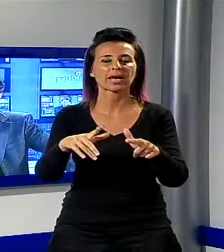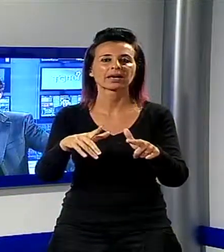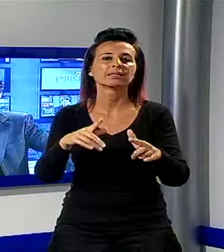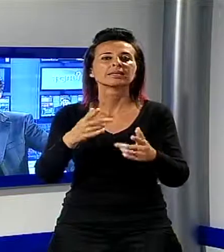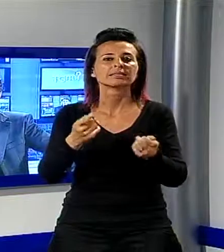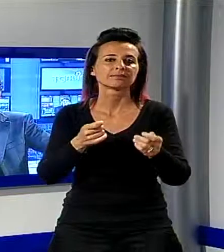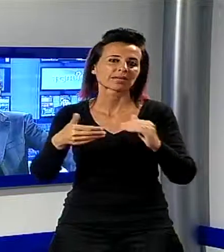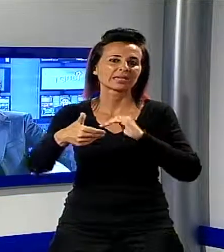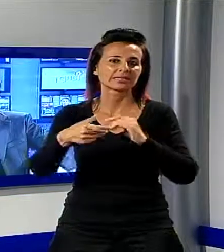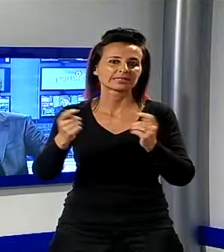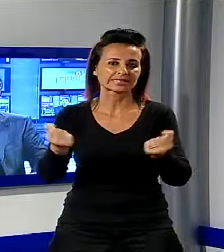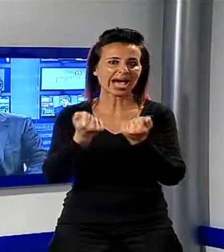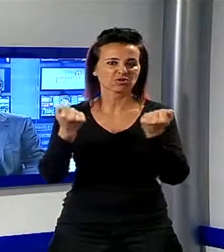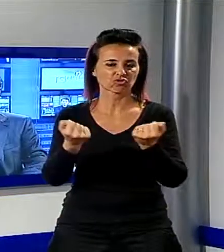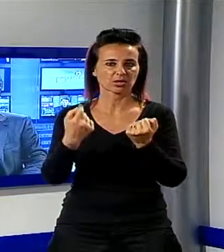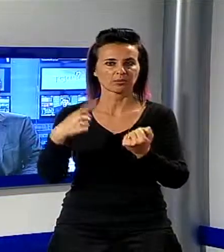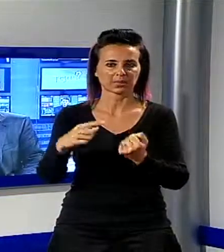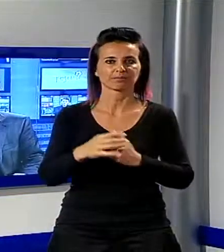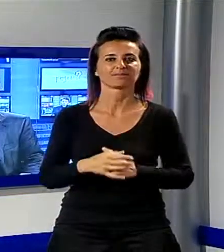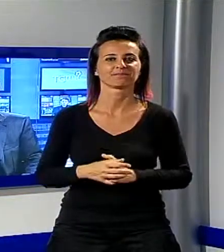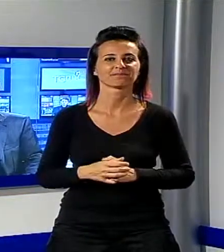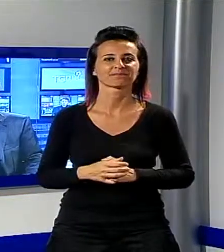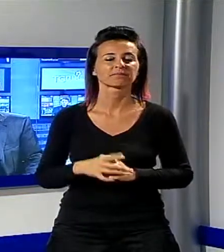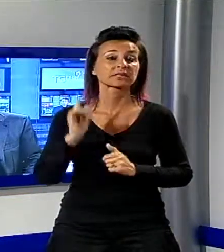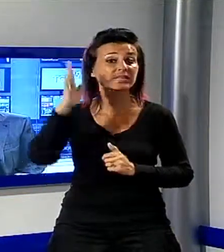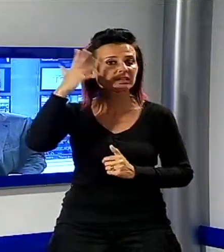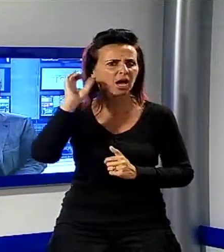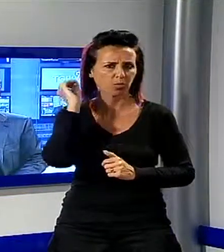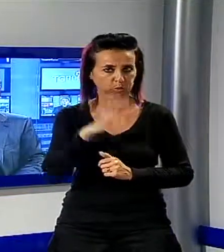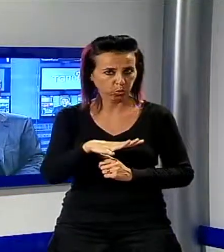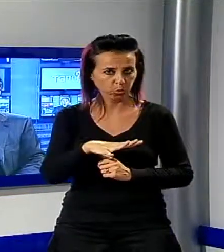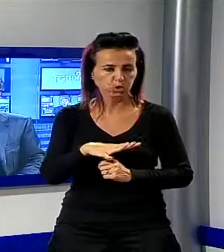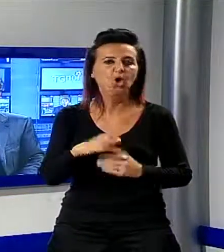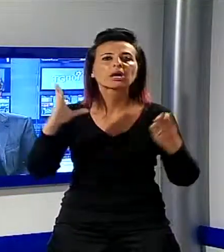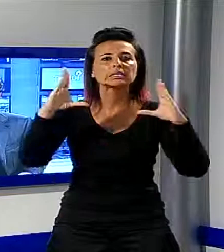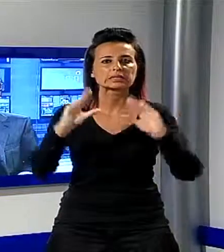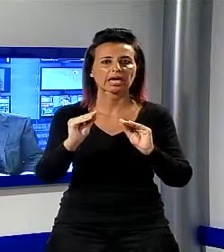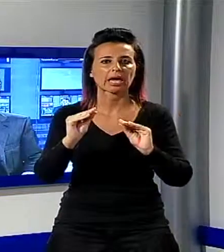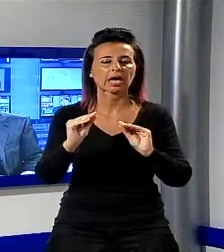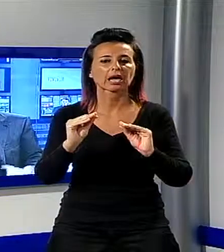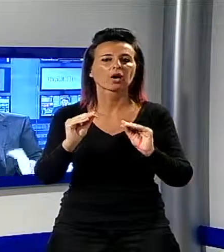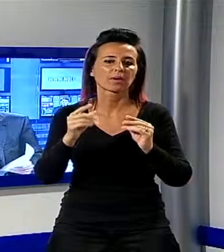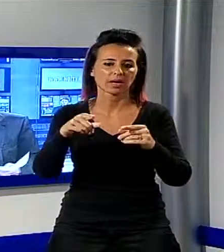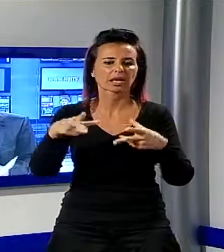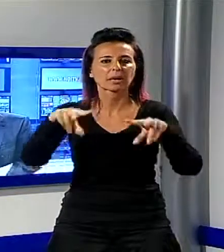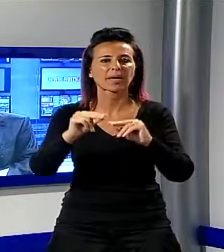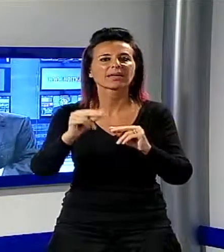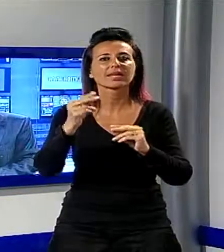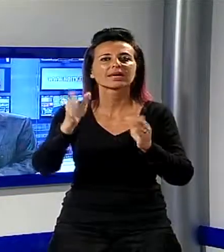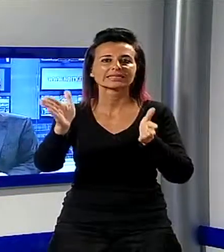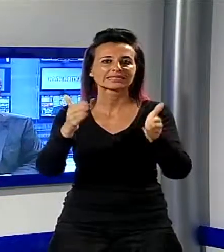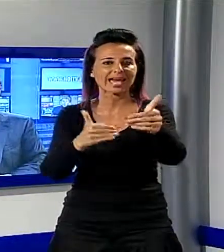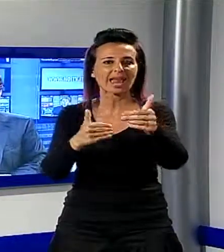presentata da Elena Innocenti in caso di maltempo serata che si svolgerà nella sala convegni sempre a Villa